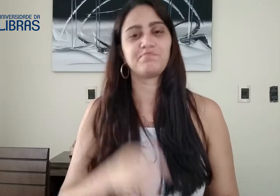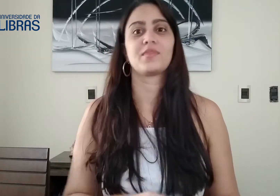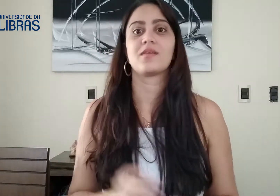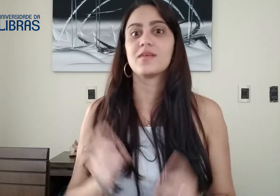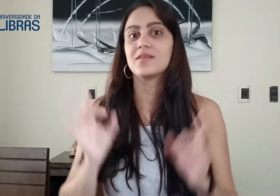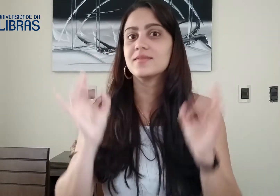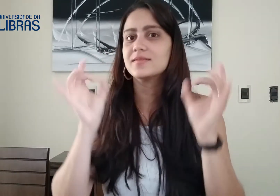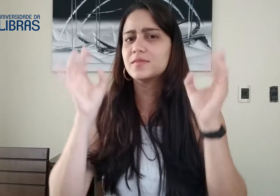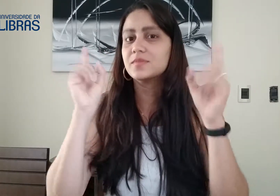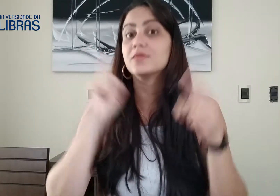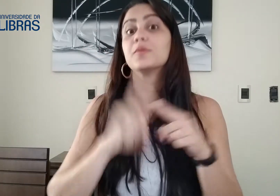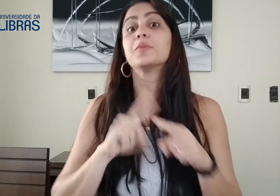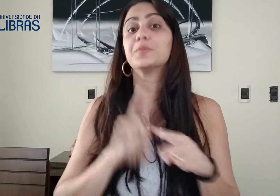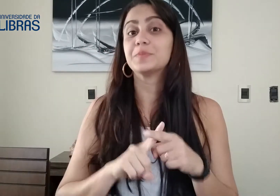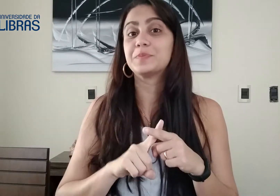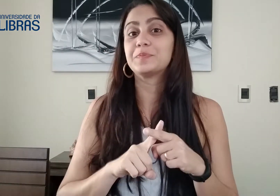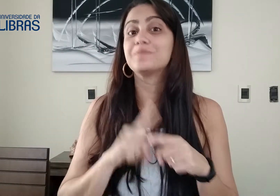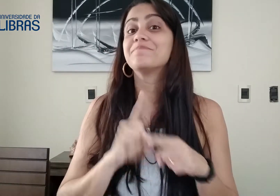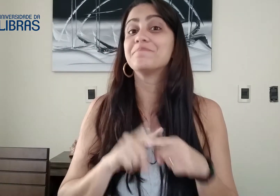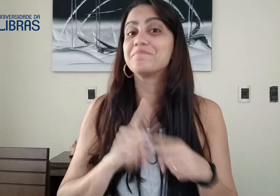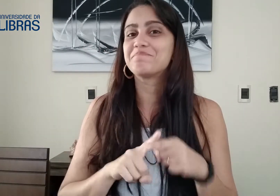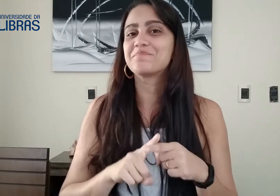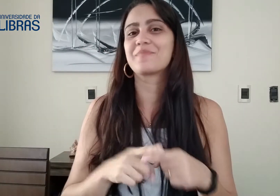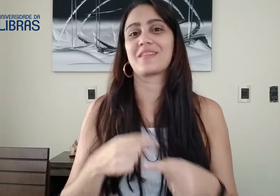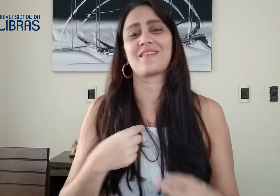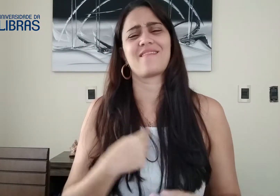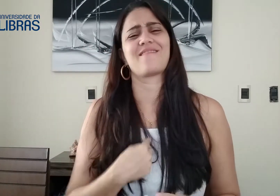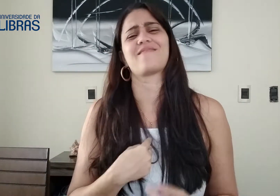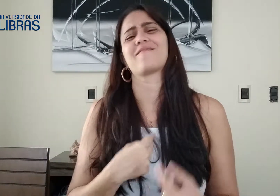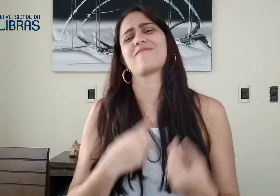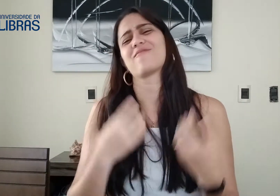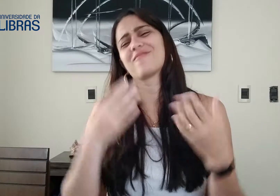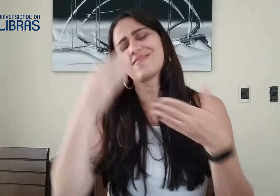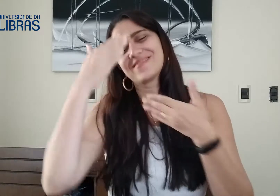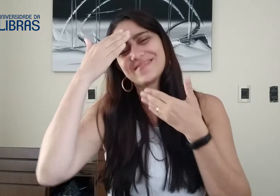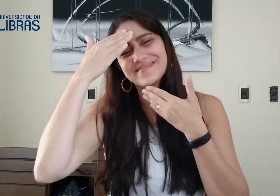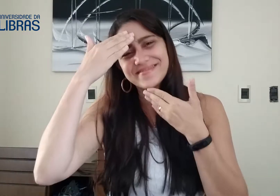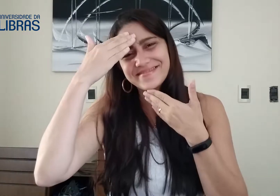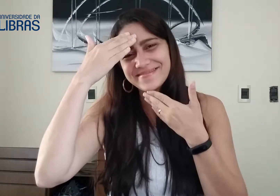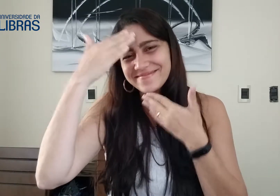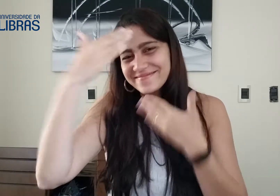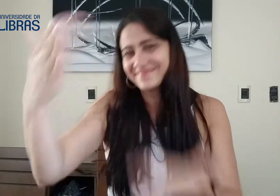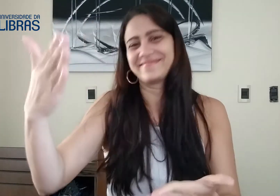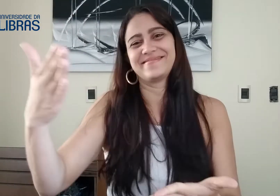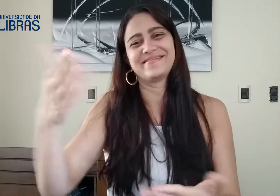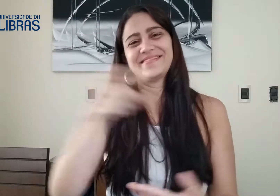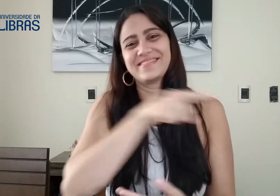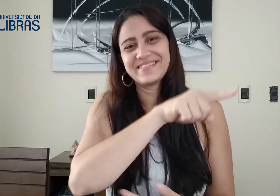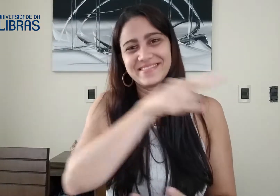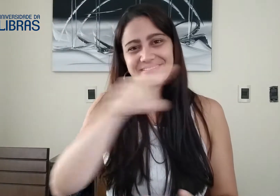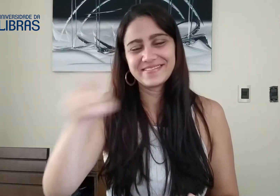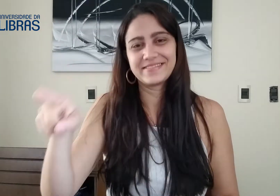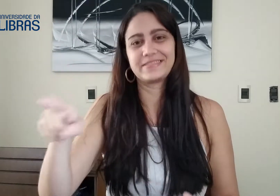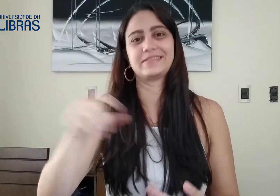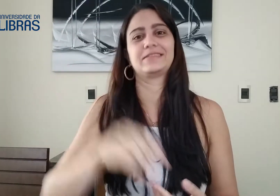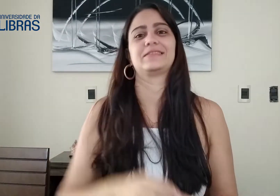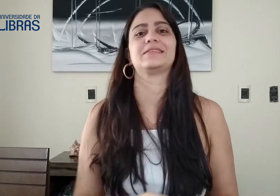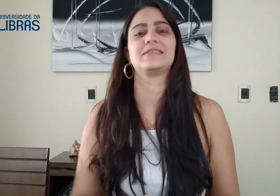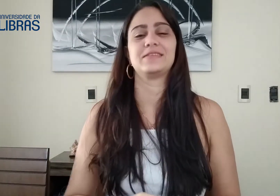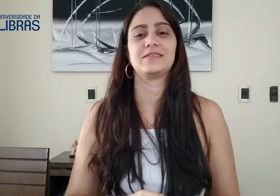7 do dia 2. E por que esse dia é especial? Porque eu quero muito agradecer,